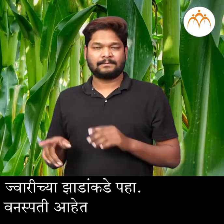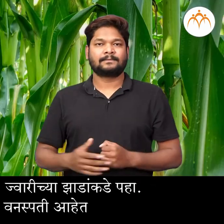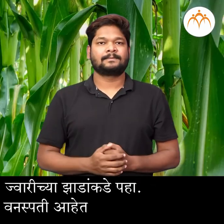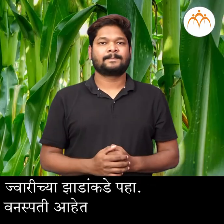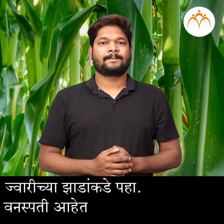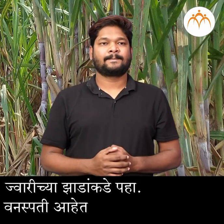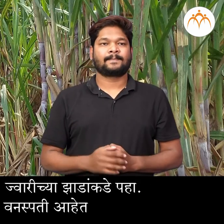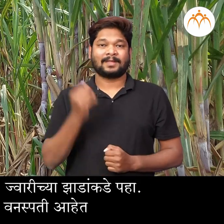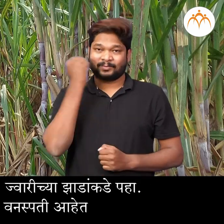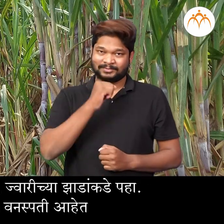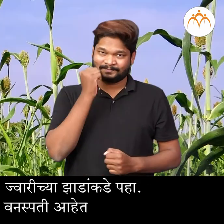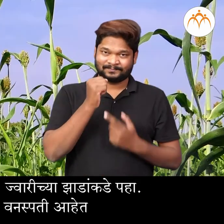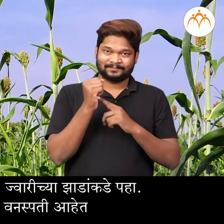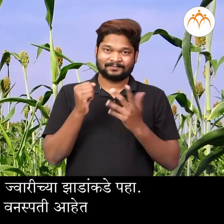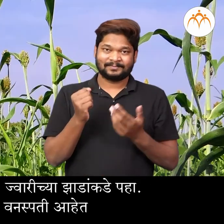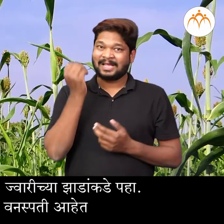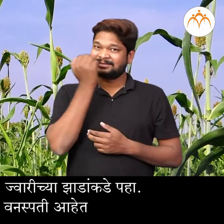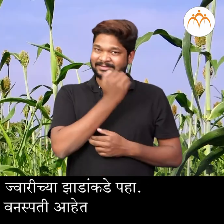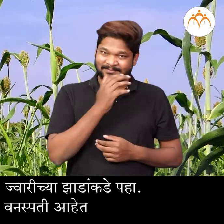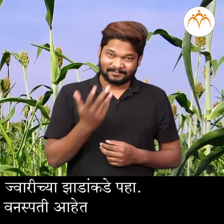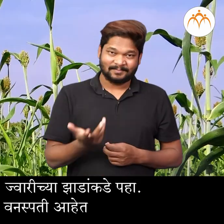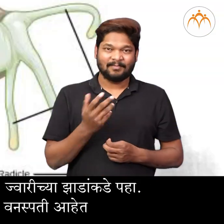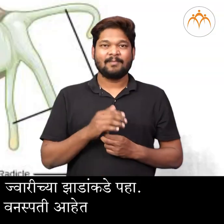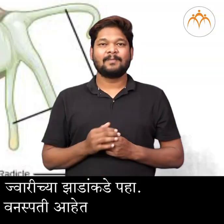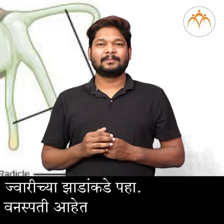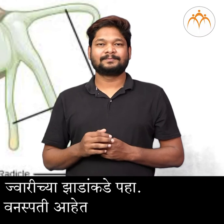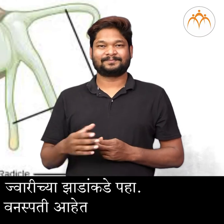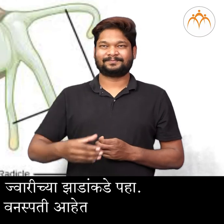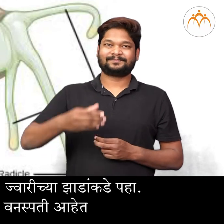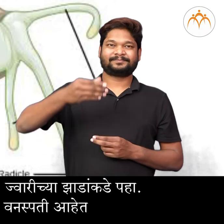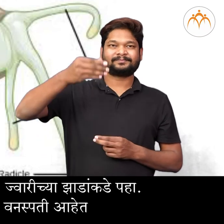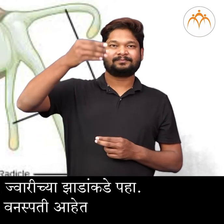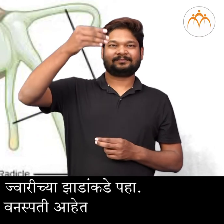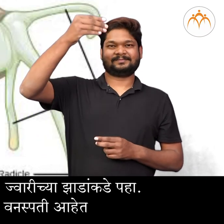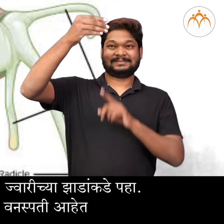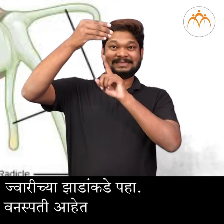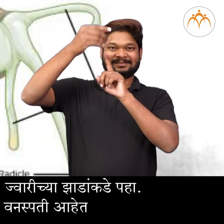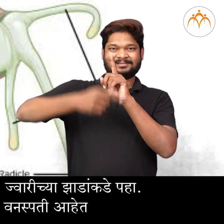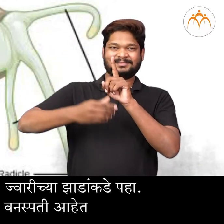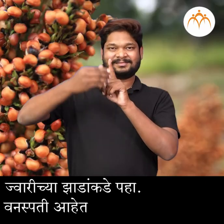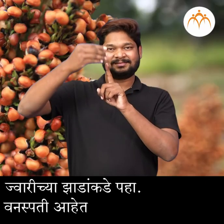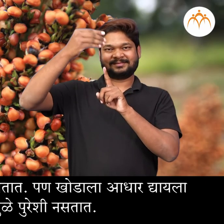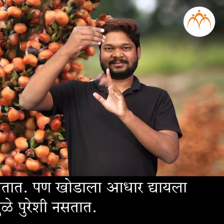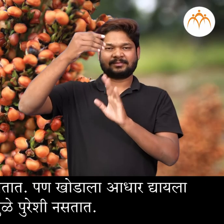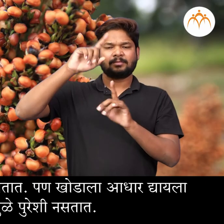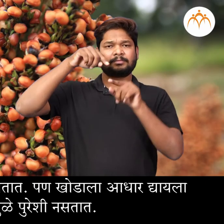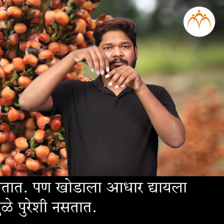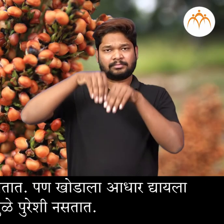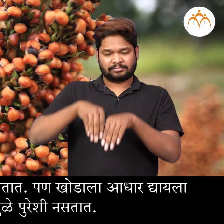आता या मका, उस, जुवारी चे जाडान करे पाहा या एकदल वनस्पति है आणि त्यानना तंतुमाय